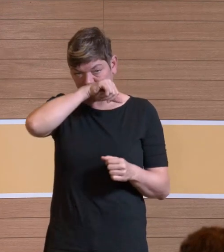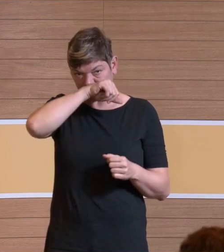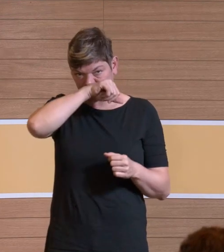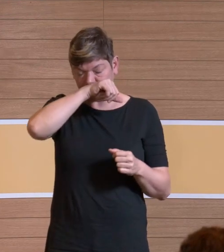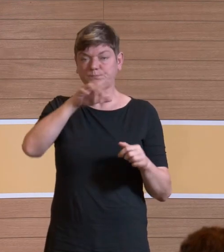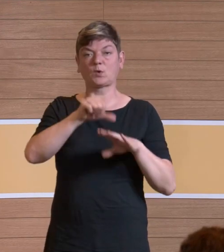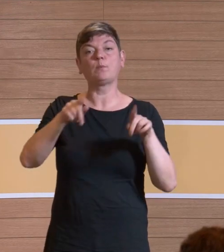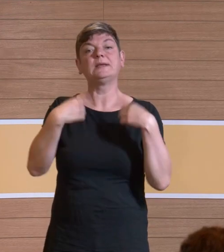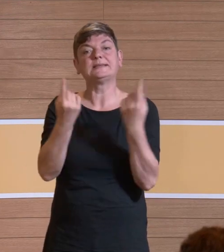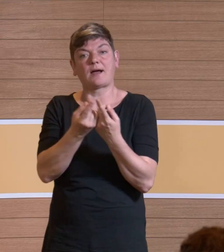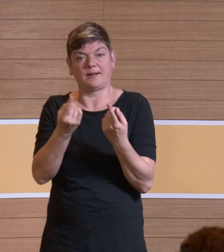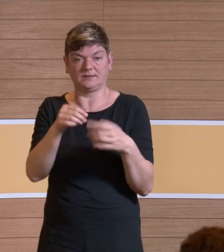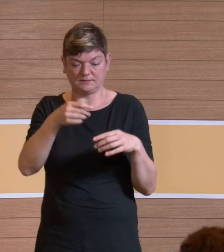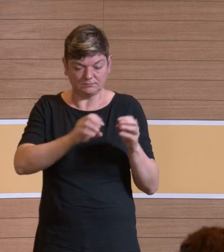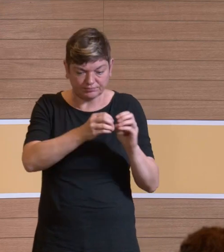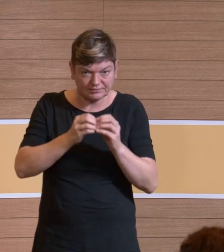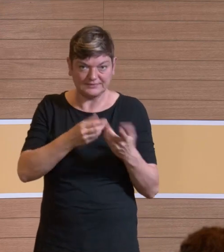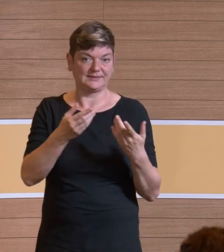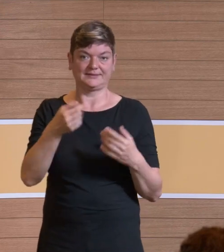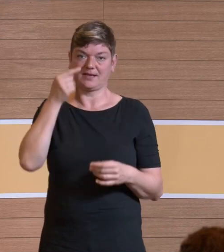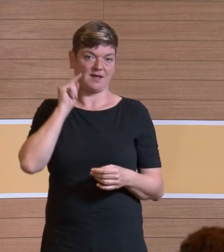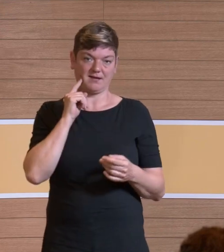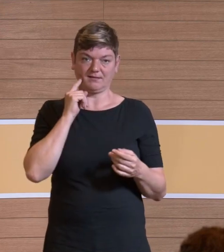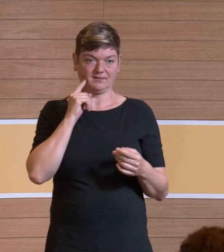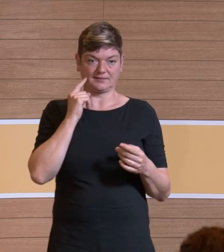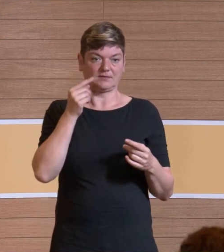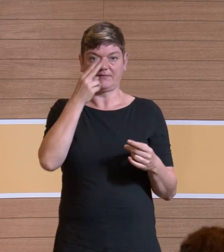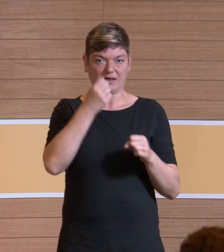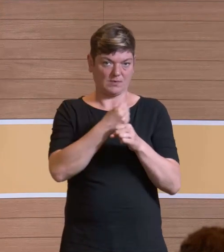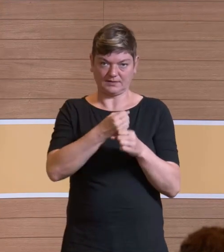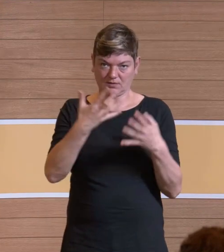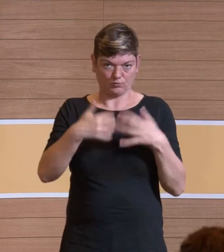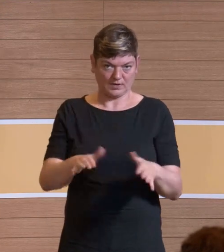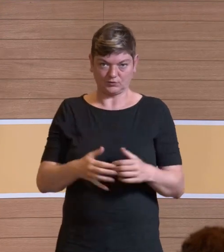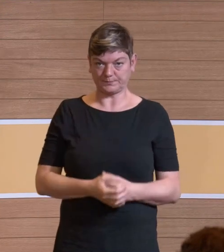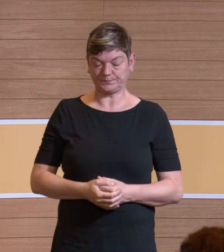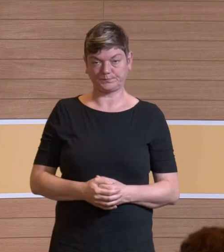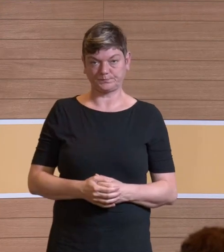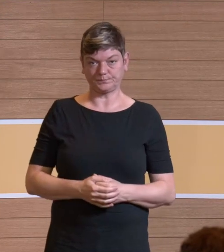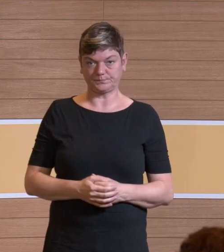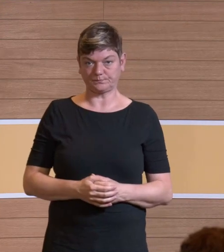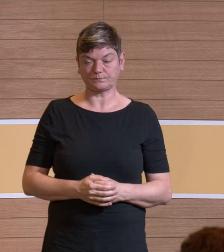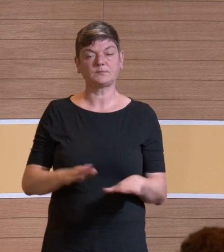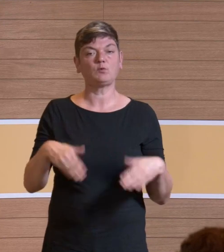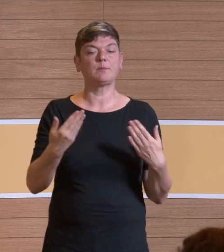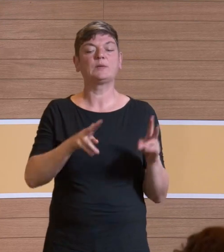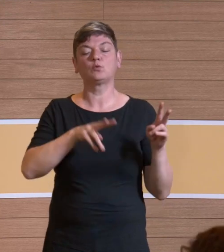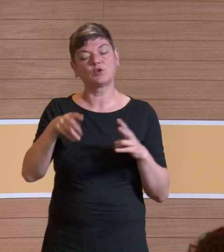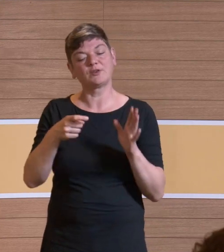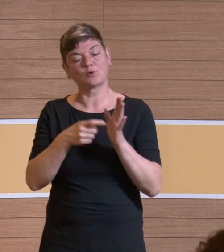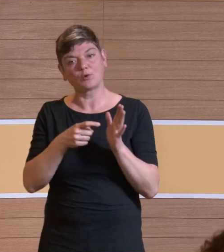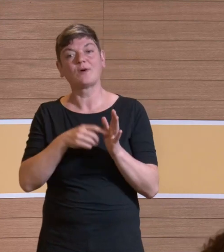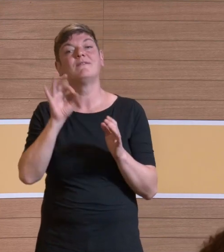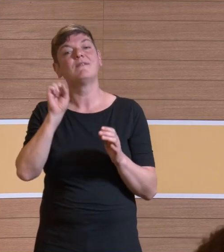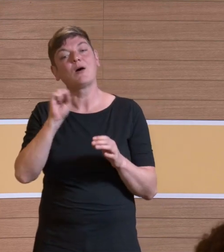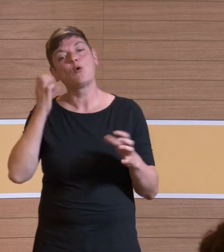betätigen, sind Sie auch irgendwann mal genervt und machen auch Fehler. Also es gibt verschiedene Gründe, sich dem zu widmen und den